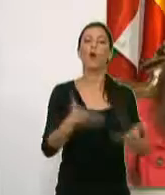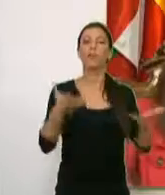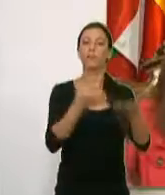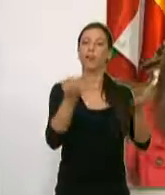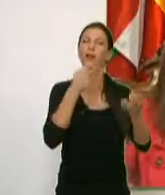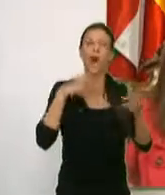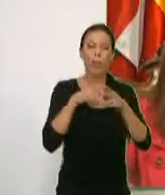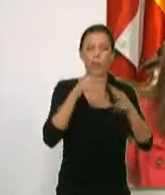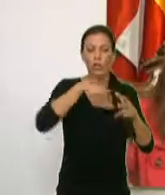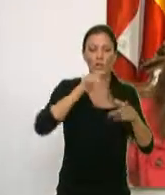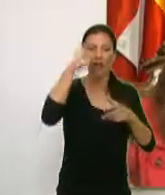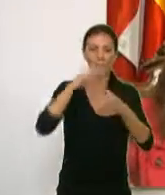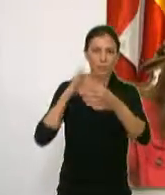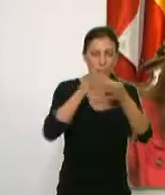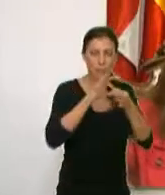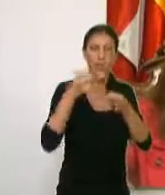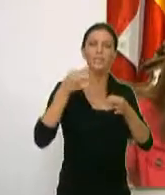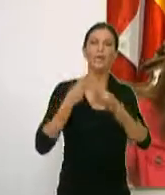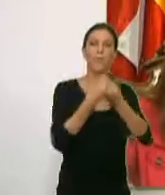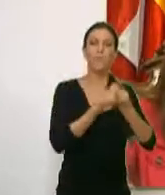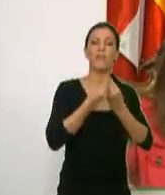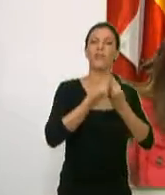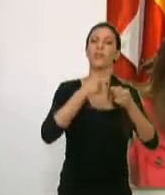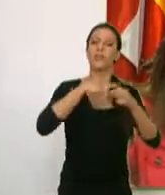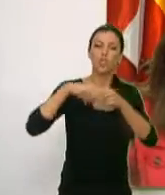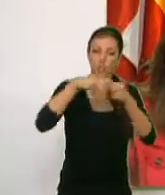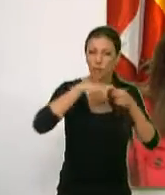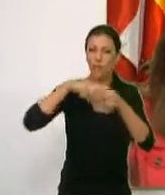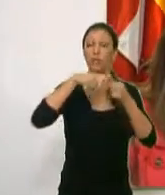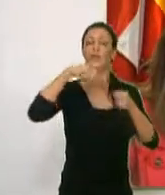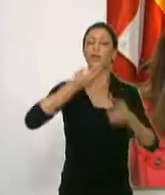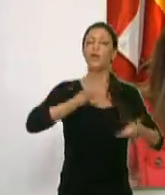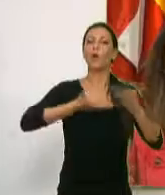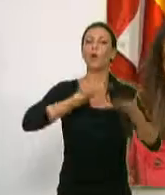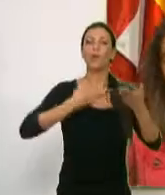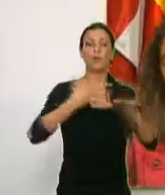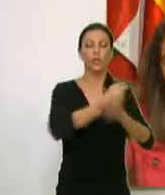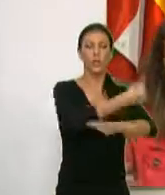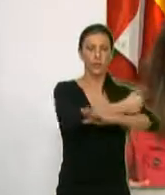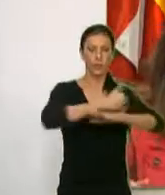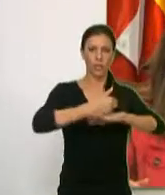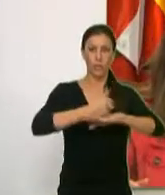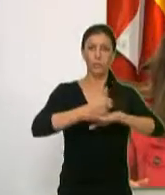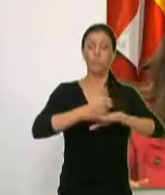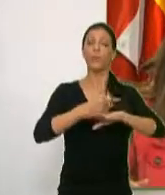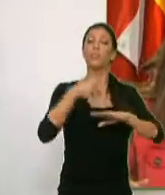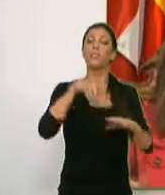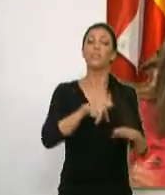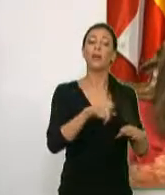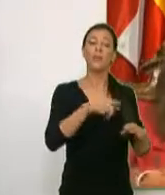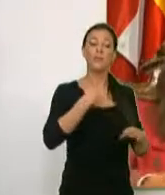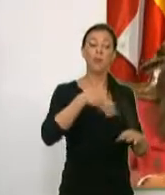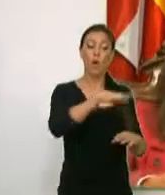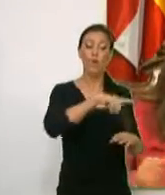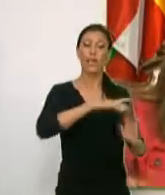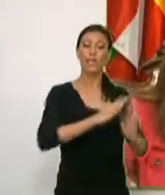fomentan el agrupacionismo, la convivencia, la solidaridad y la cooperación ciudadana. Los vecinos de la